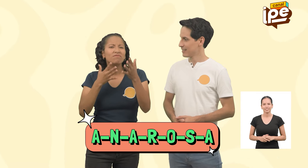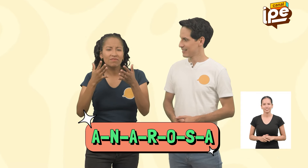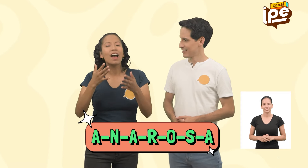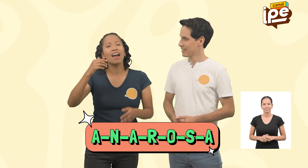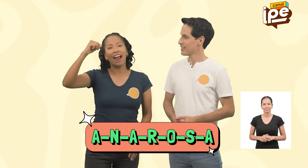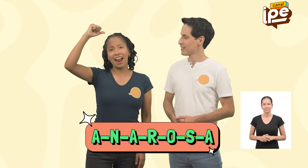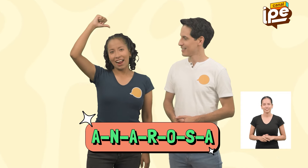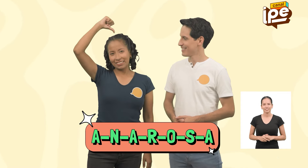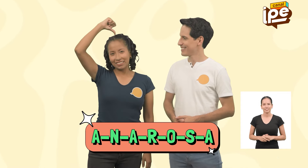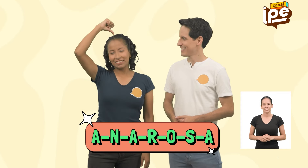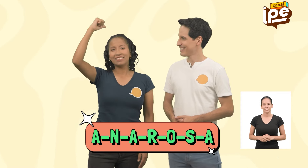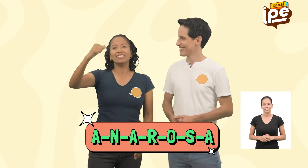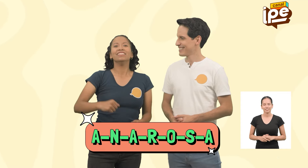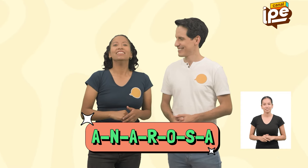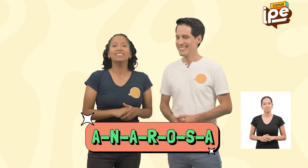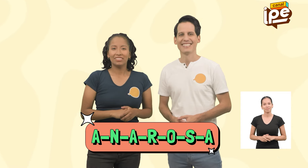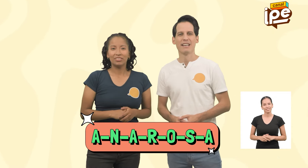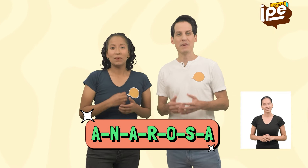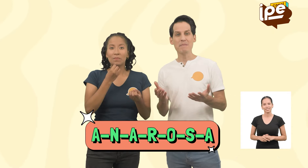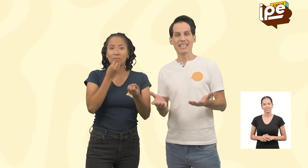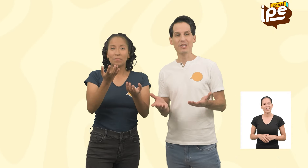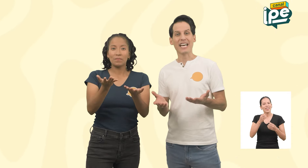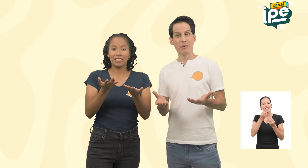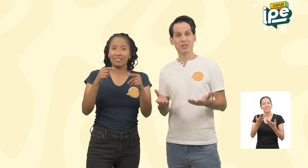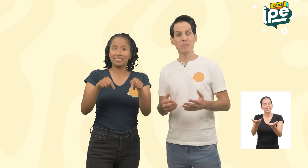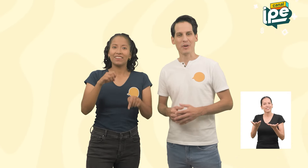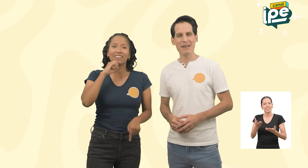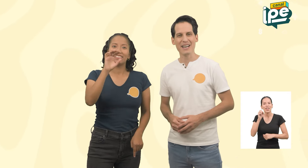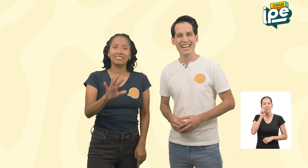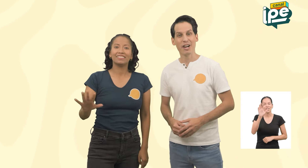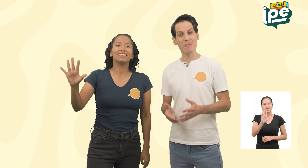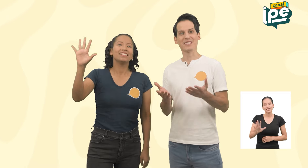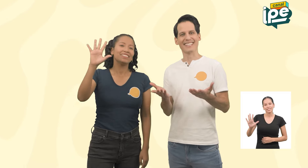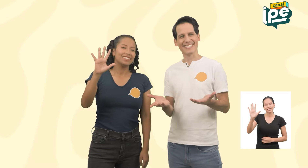seña es esta Bienvenidos a nuestro programa ¿Cómo se dice?